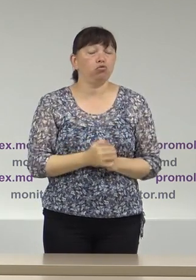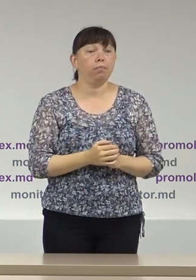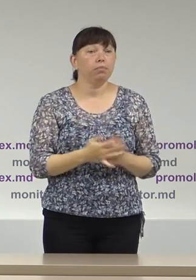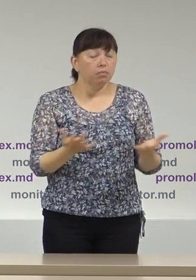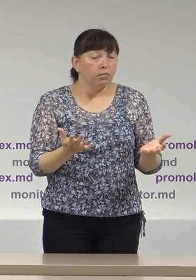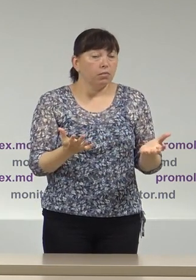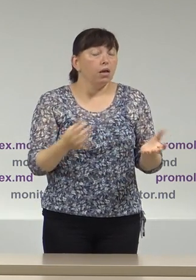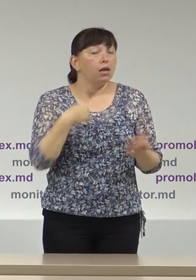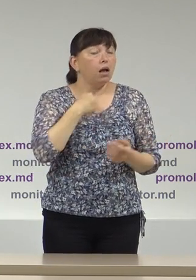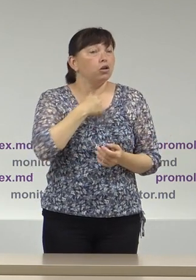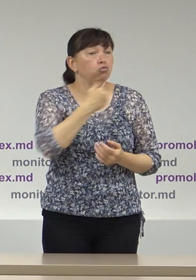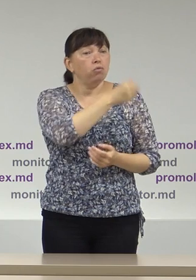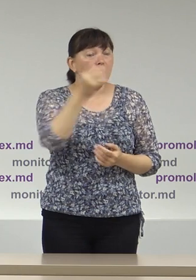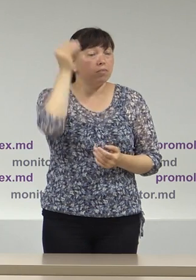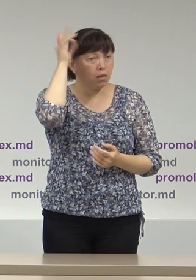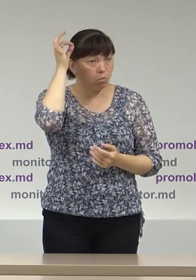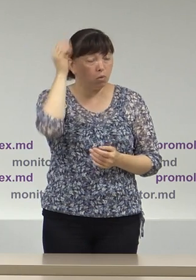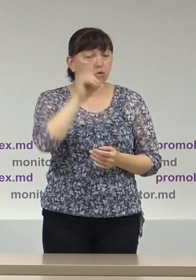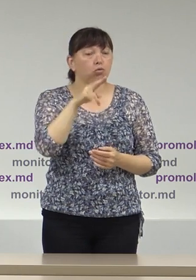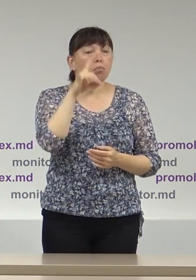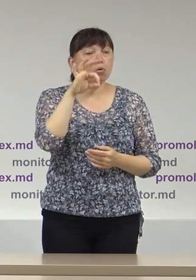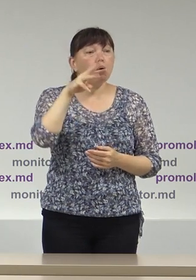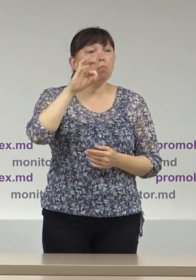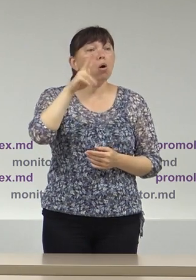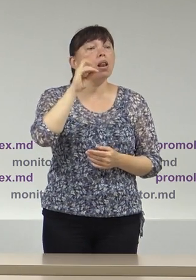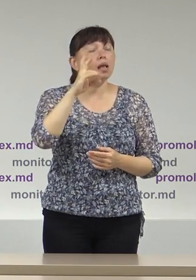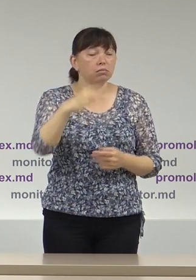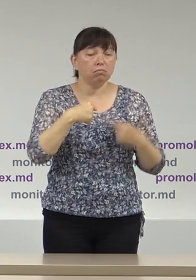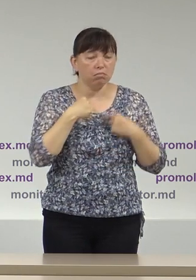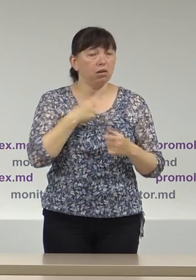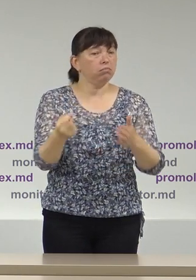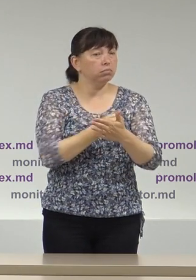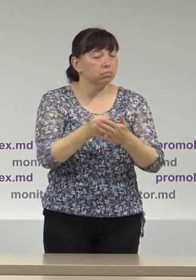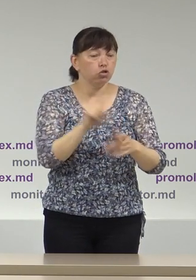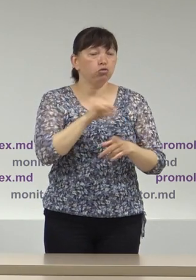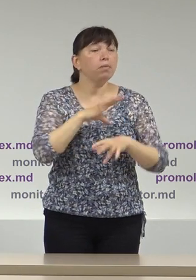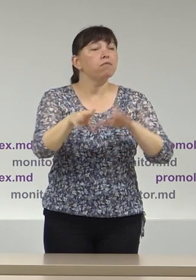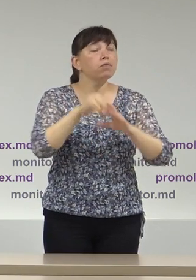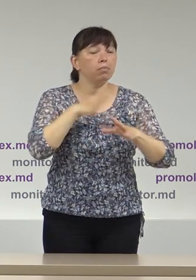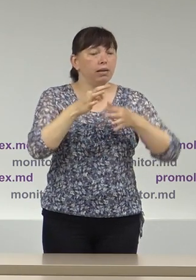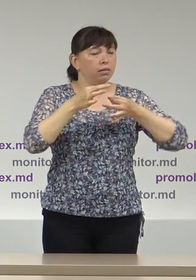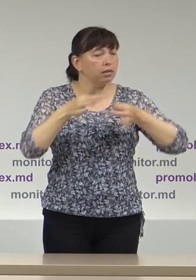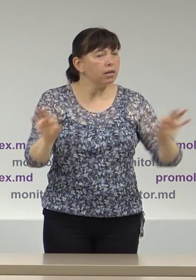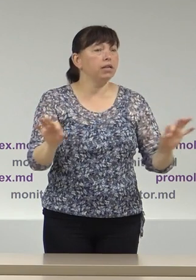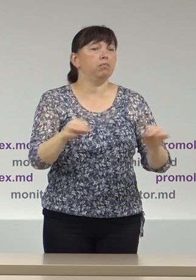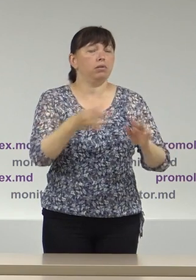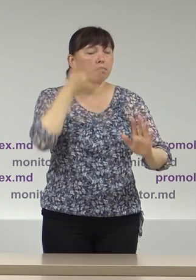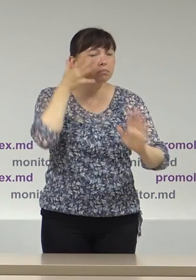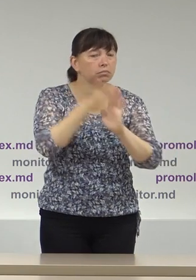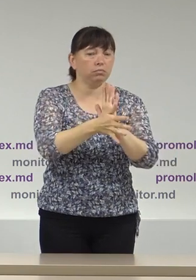voi reaminti faptul că Promolex, ca parte a Coaliției pentru Alegeri Libre și Corecte, a condamnat decizia CEC